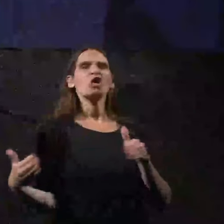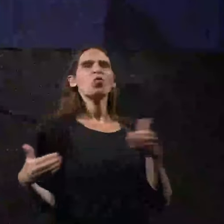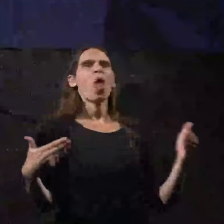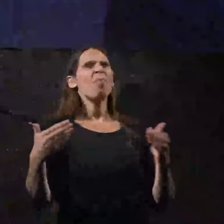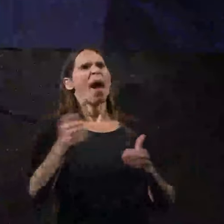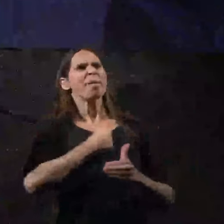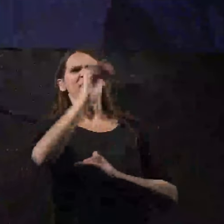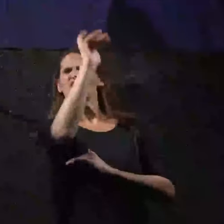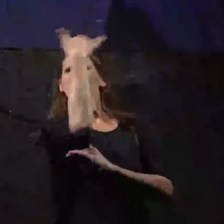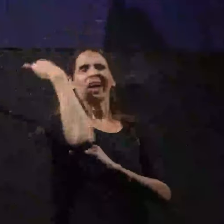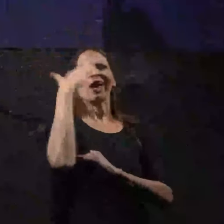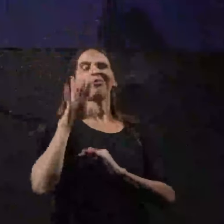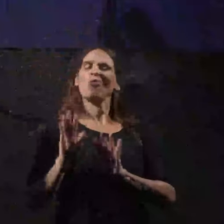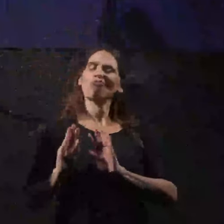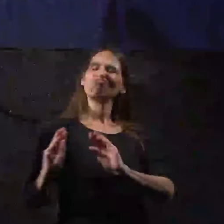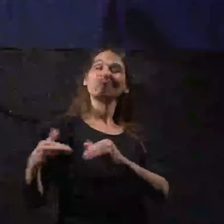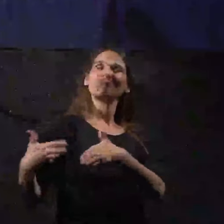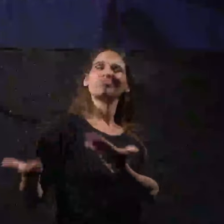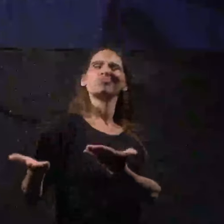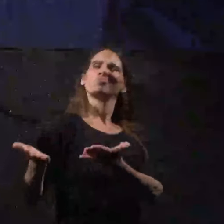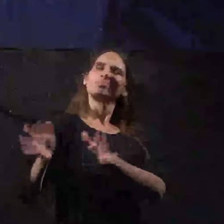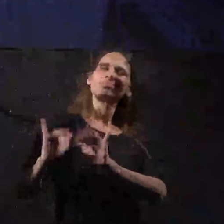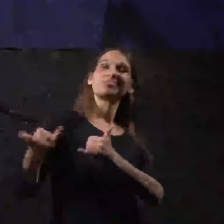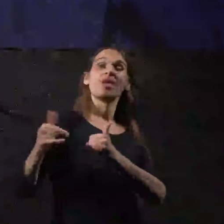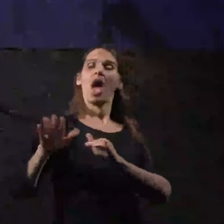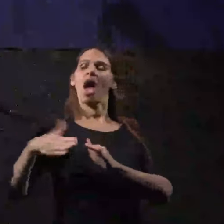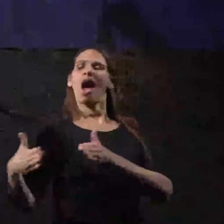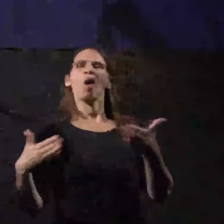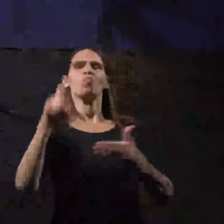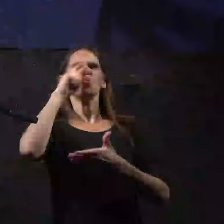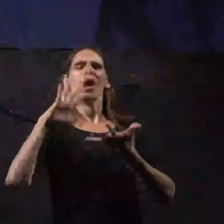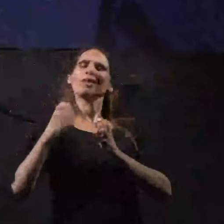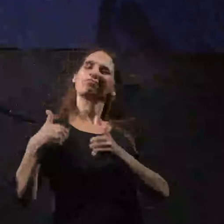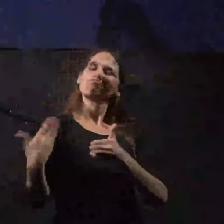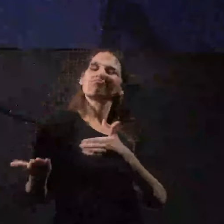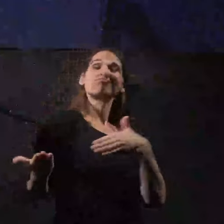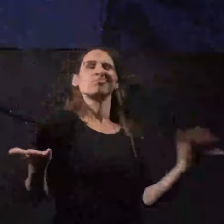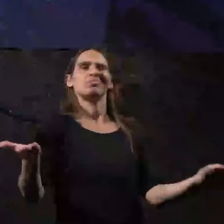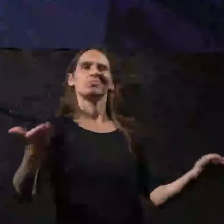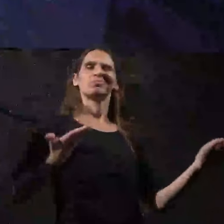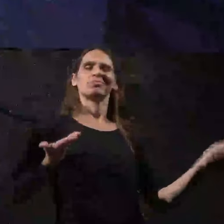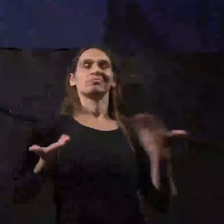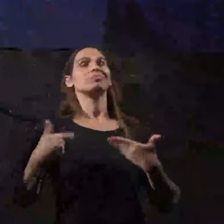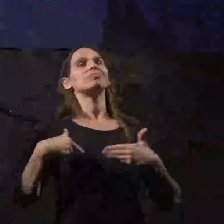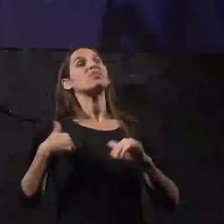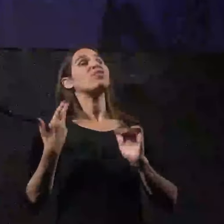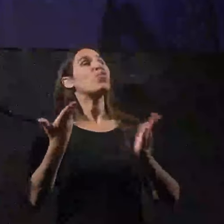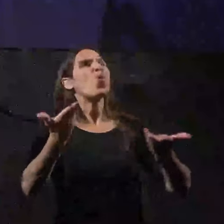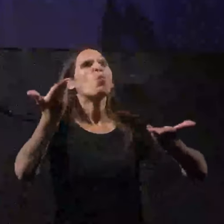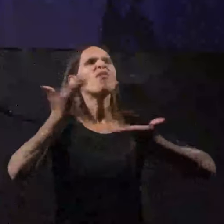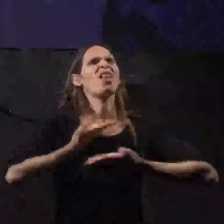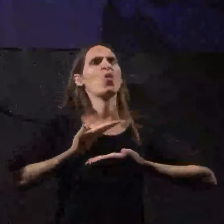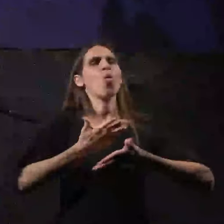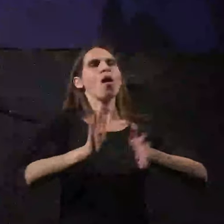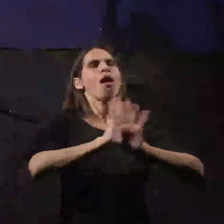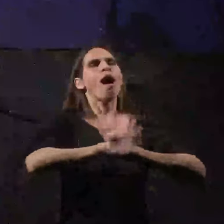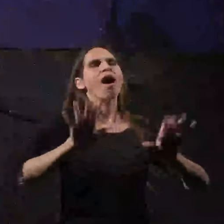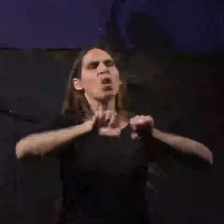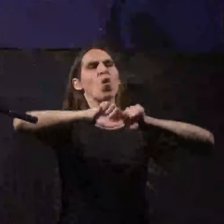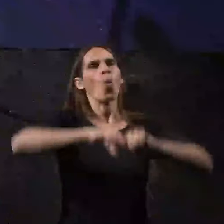המשיחיים את השוליים המושחתיים הביא ויביא עלינו רק